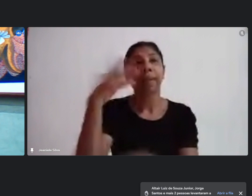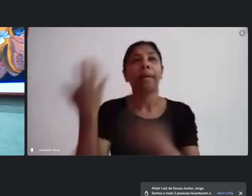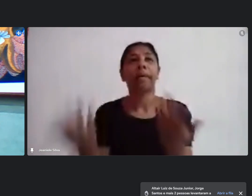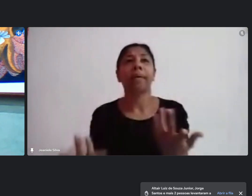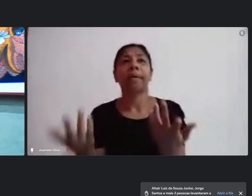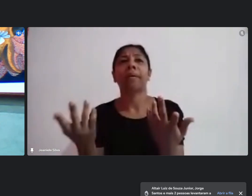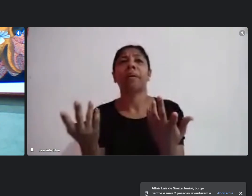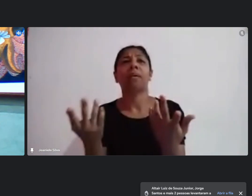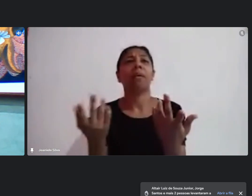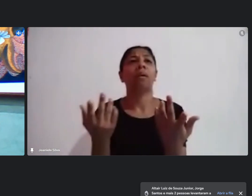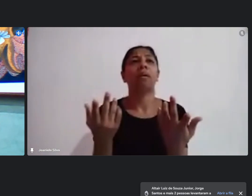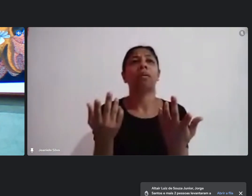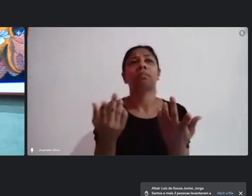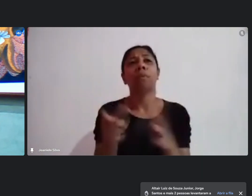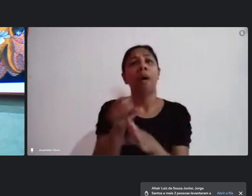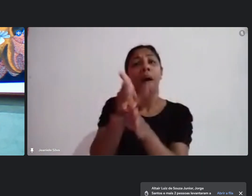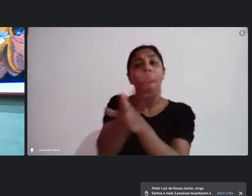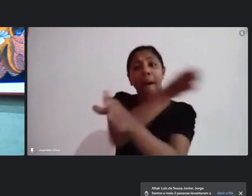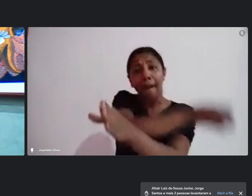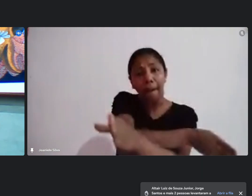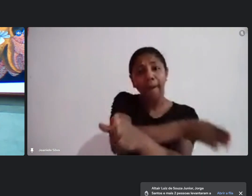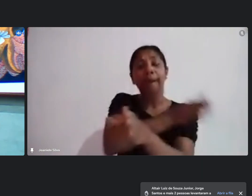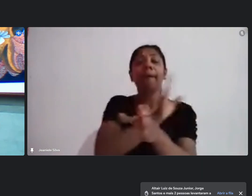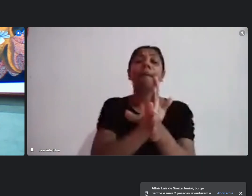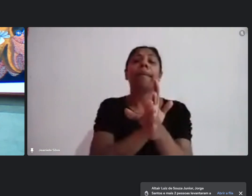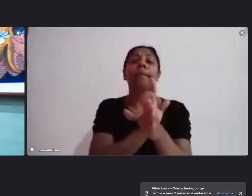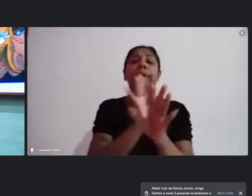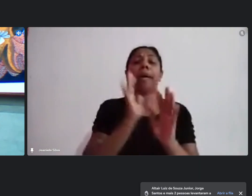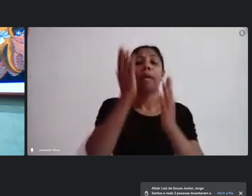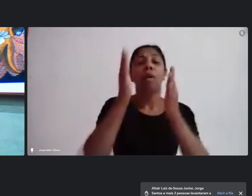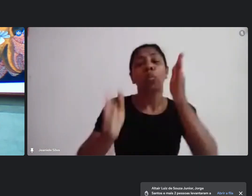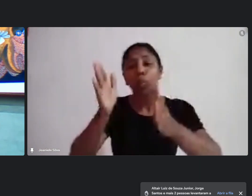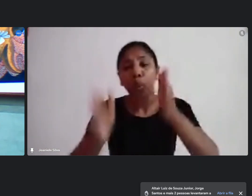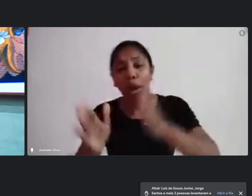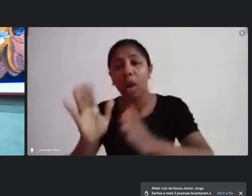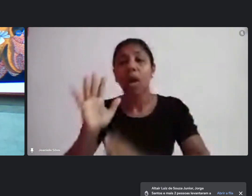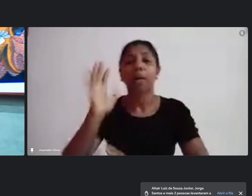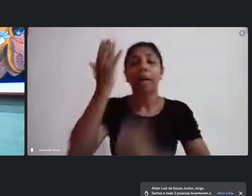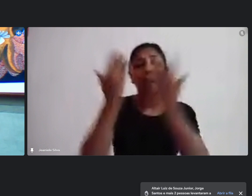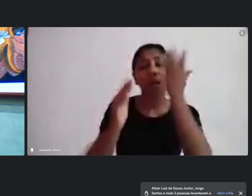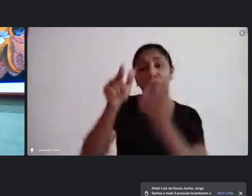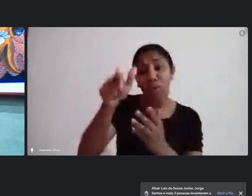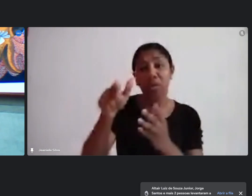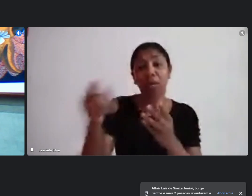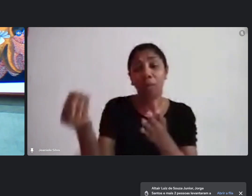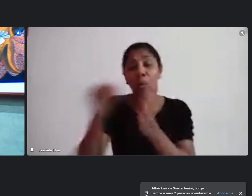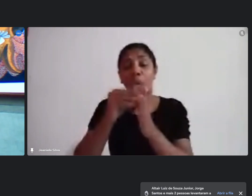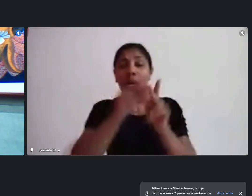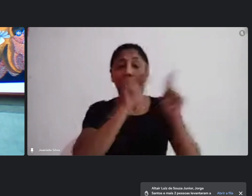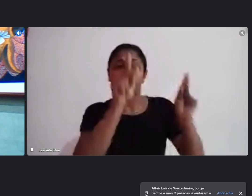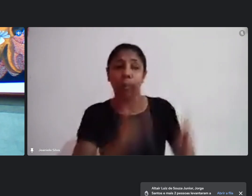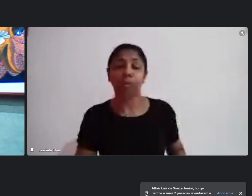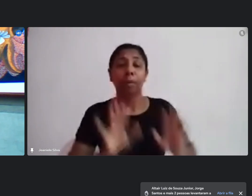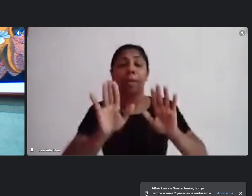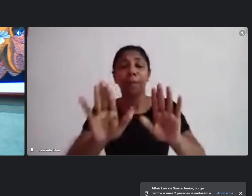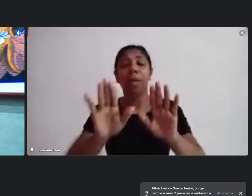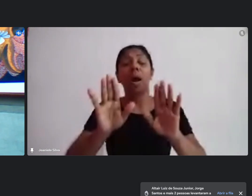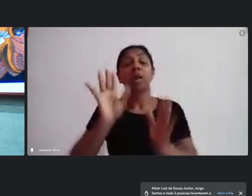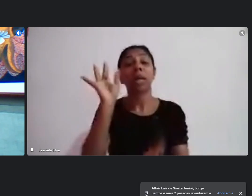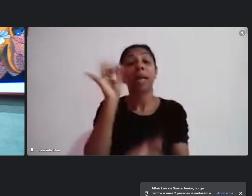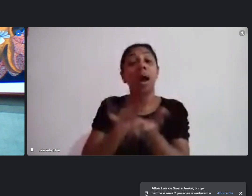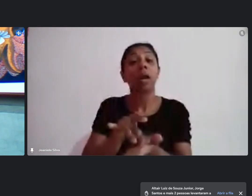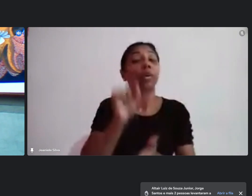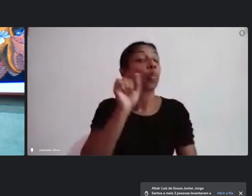específico antes do carnaval durante o carnaval o projeto de vocês é que vai colocar mas o que a gente está garantindo e está